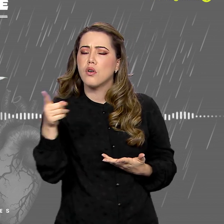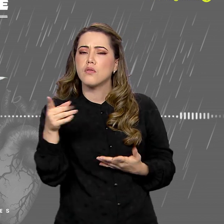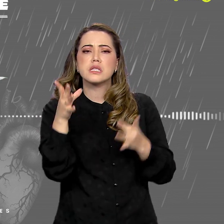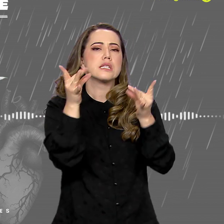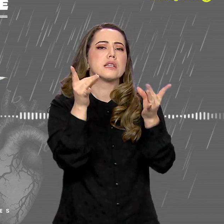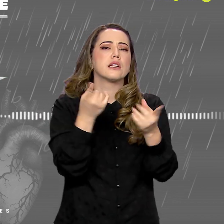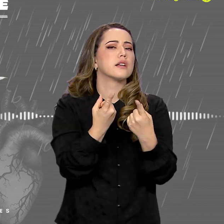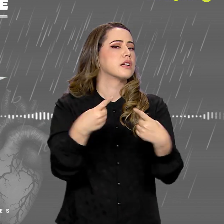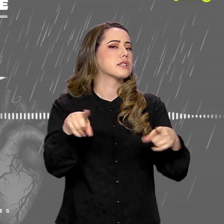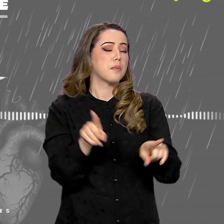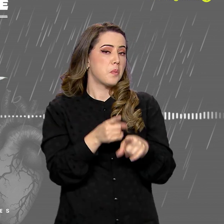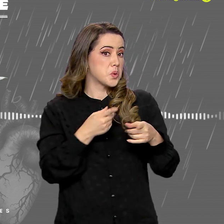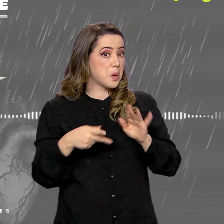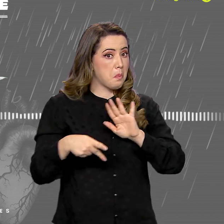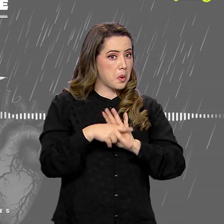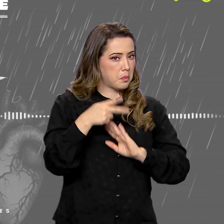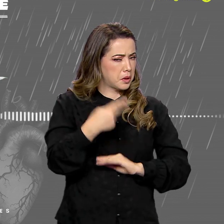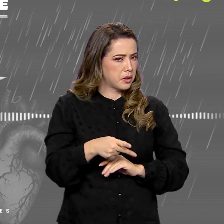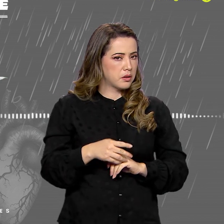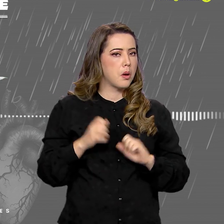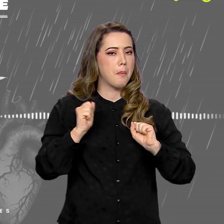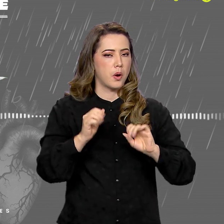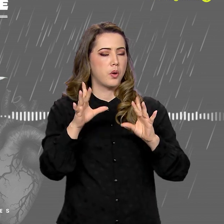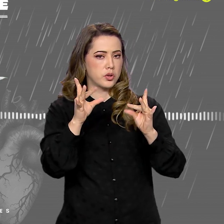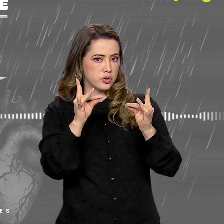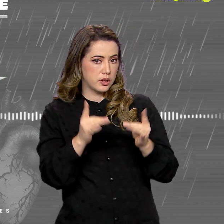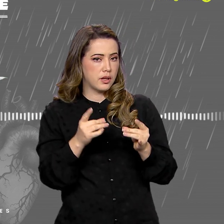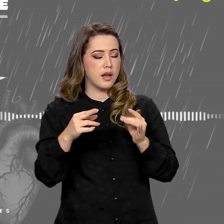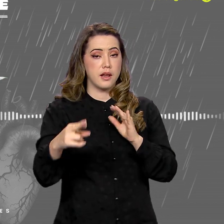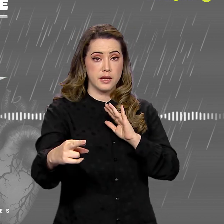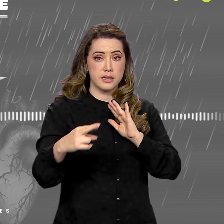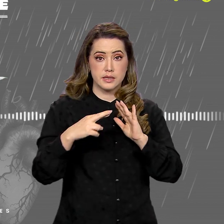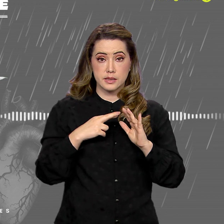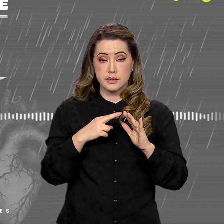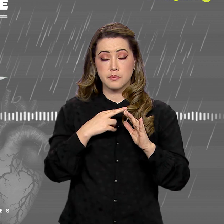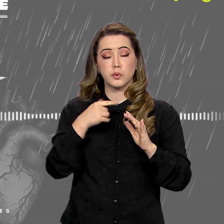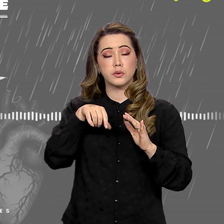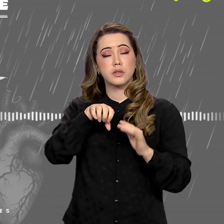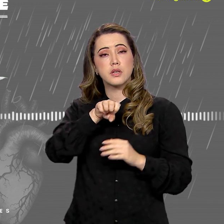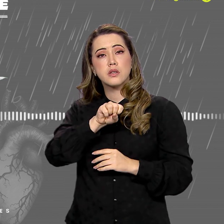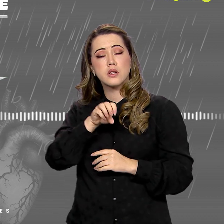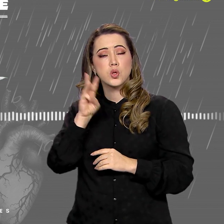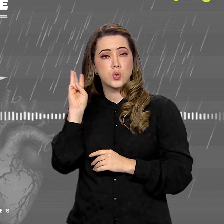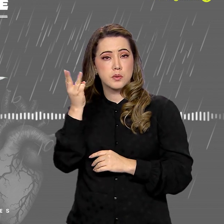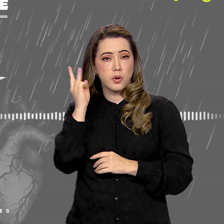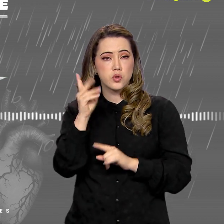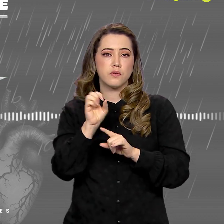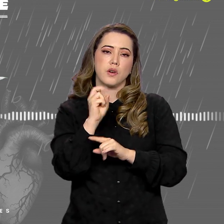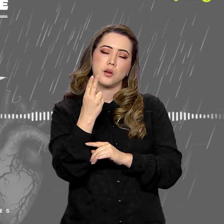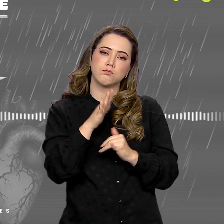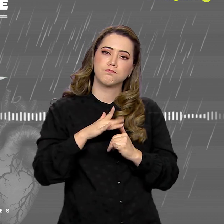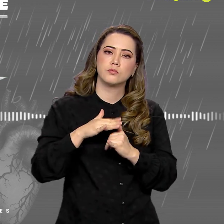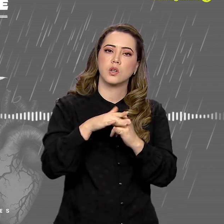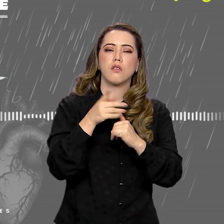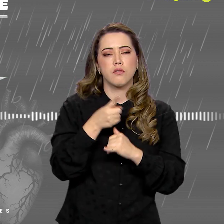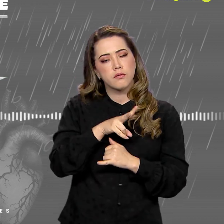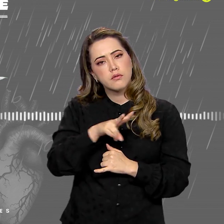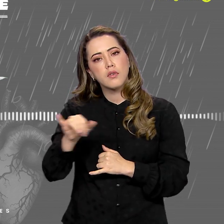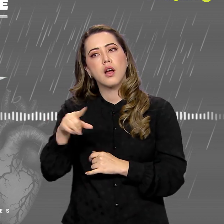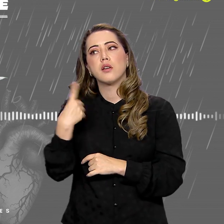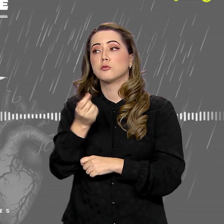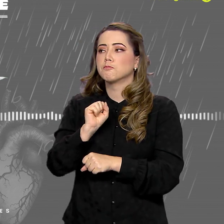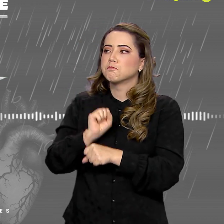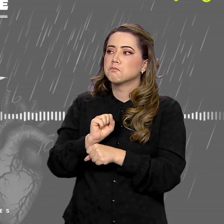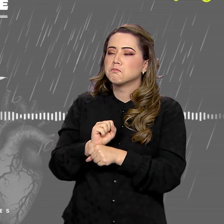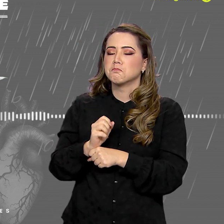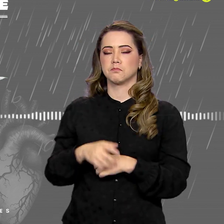Afinal, como vocês descreveriam essa música tema? Podem responder no Spotify ou nos comentários do YouTube. Vai lá, a gente espera.